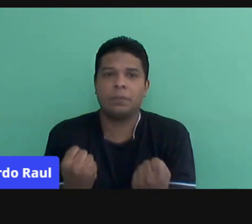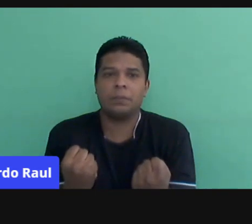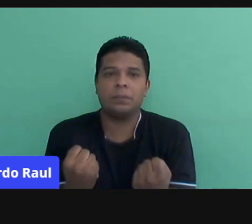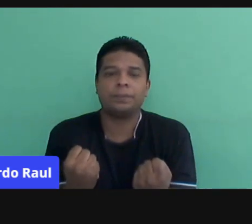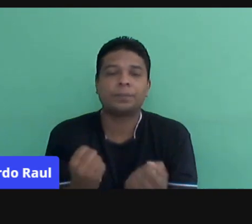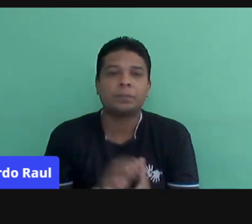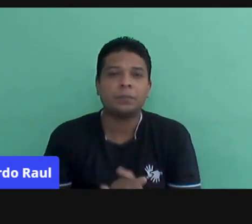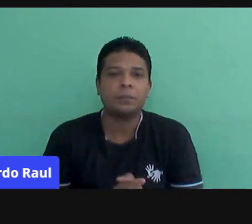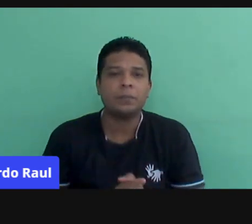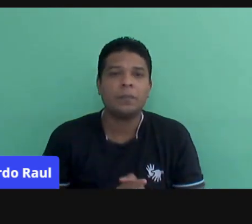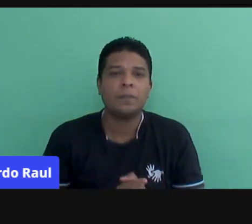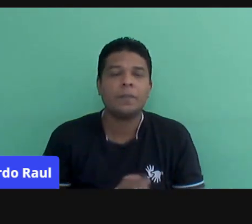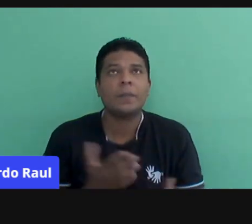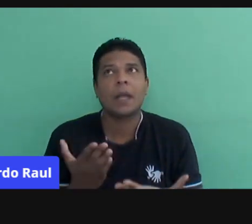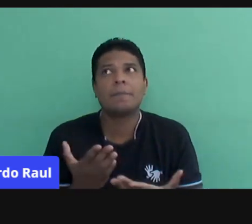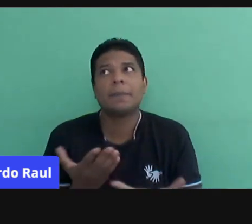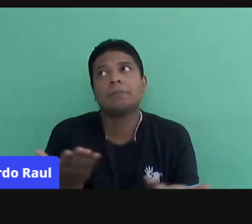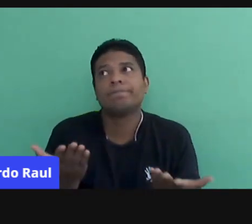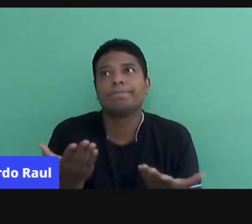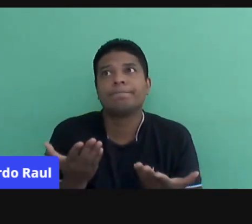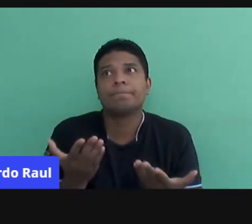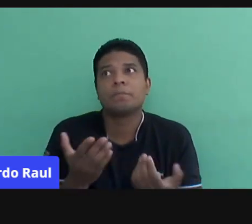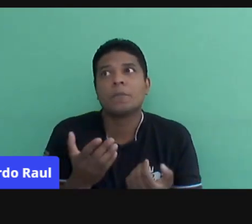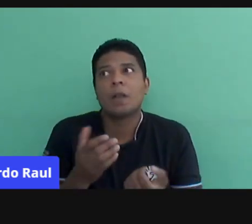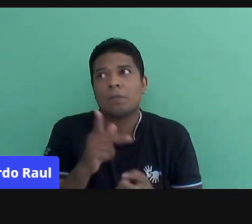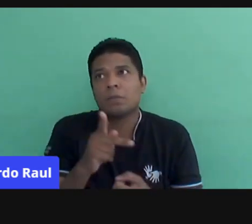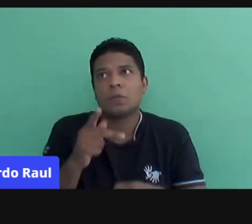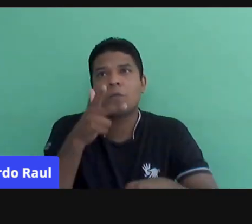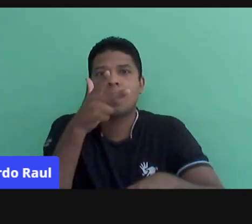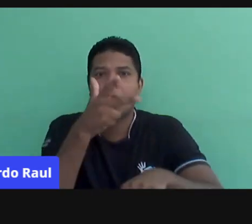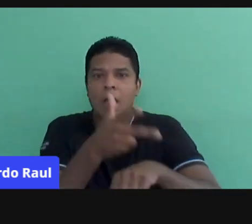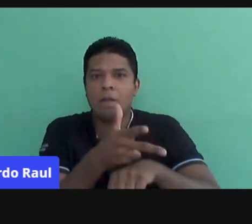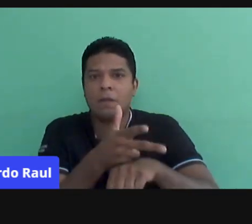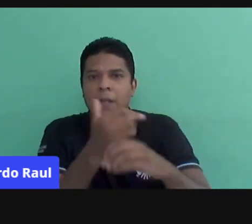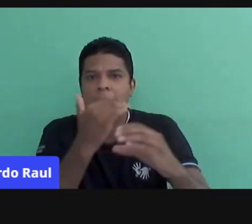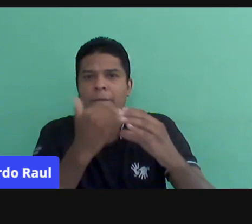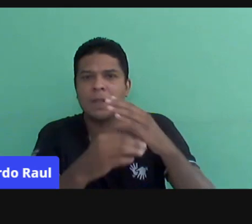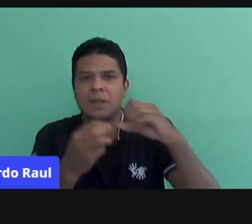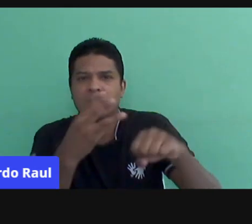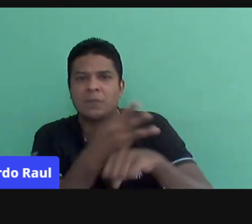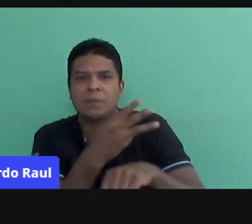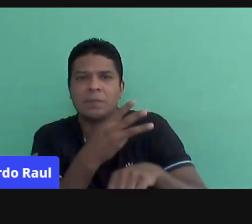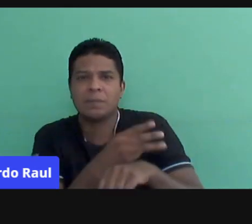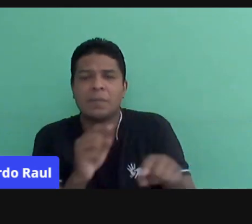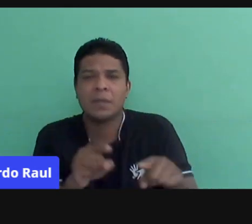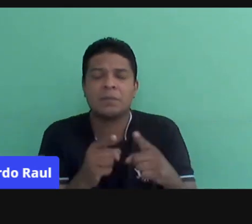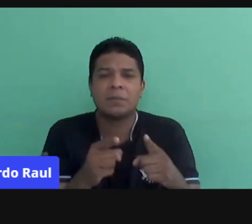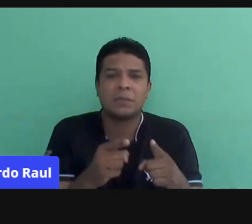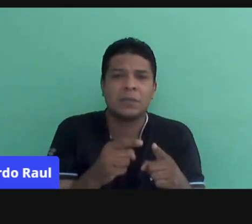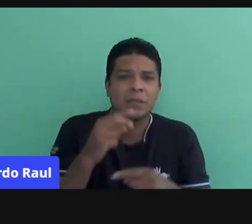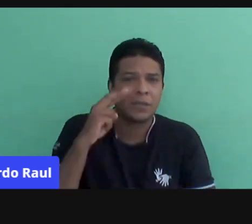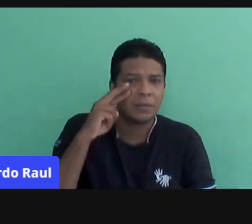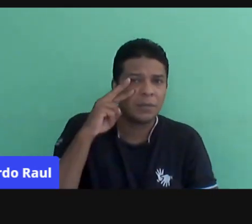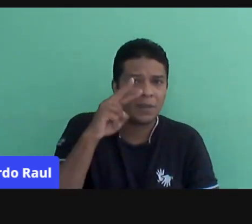né? Professora, tá, eu vou gravar o vídeo, eu vou mandar no WhatsApp. Ah, professora, nem todo mundo vai assistir. Gente, vamos esperançar. Eu vou